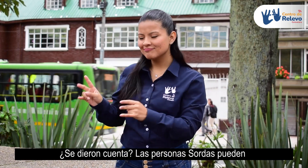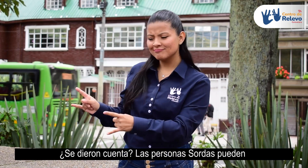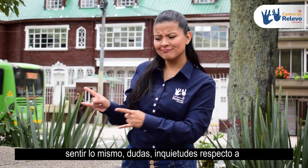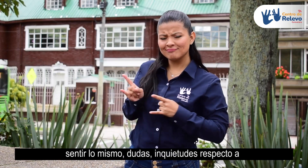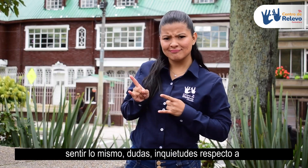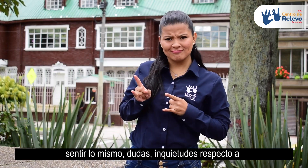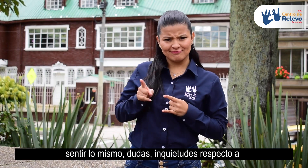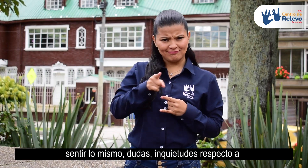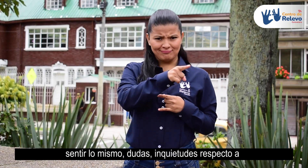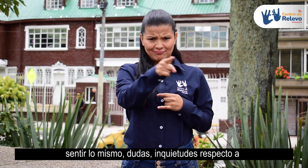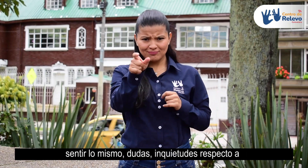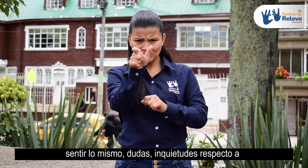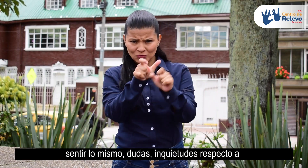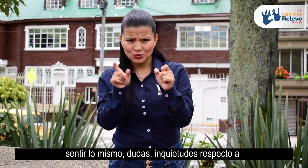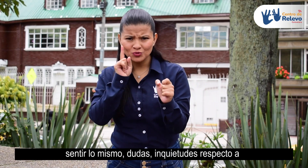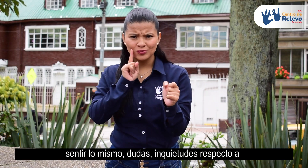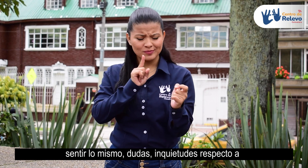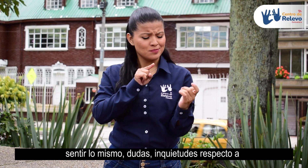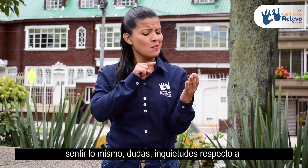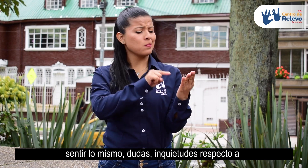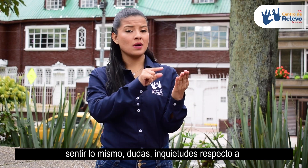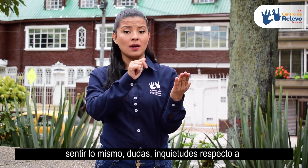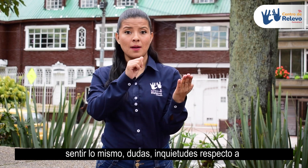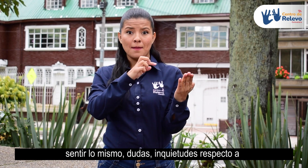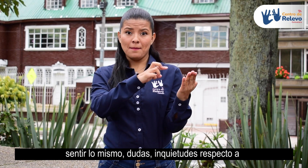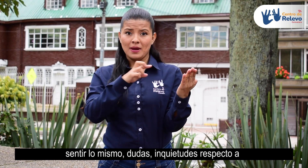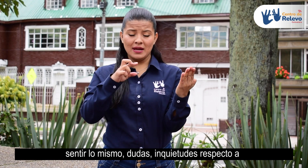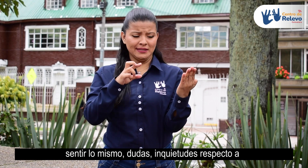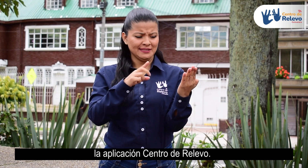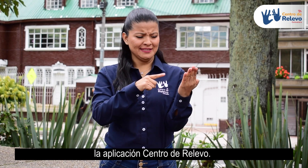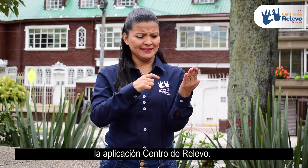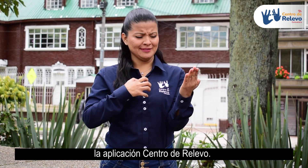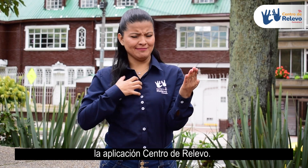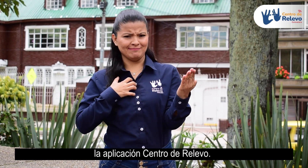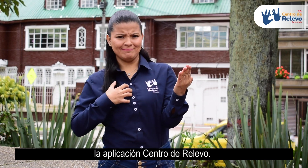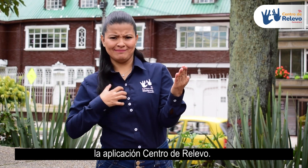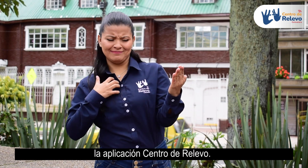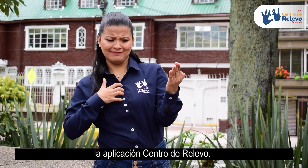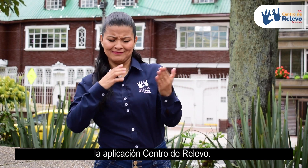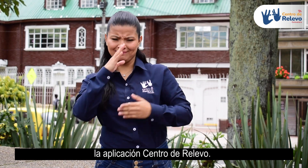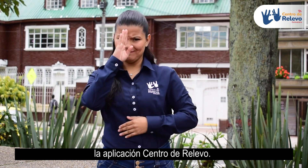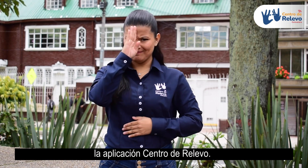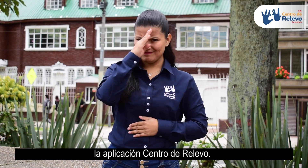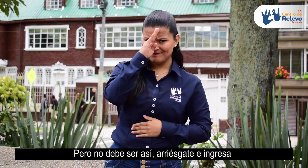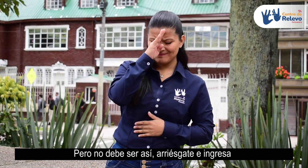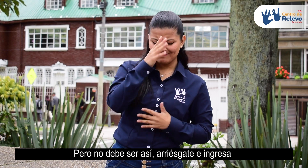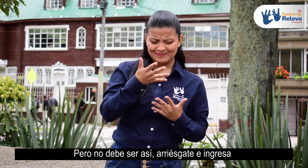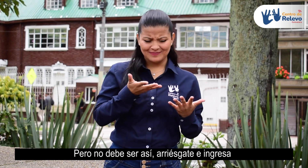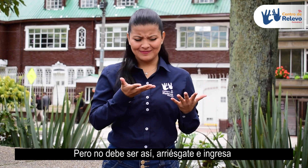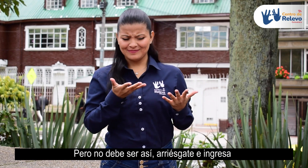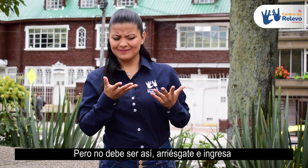pueden sentir lo mismo, dudas, inquietudes respecto a la aplicación Centro de Relevo. Pero no debe ser